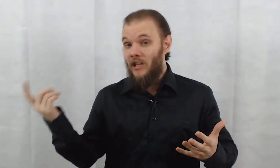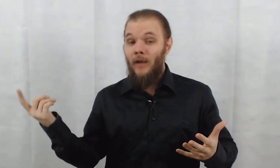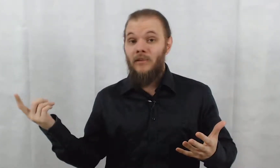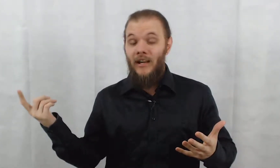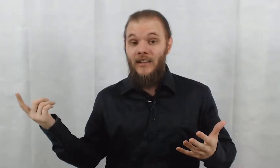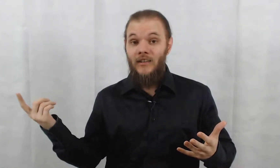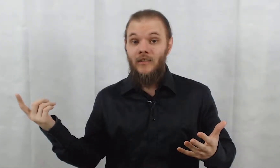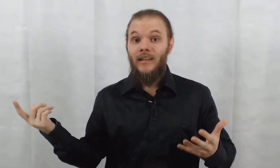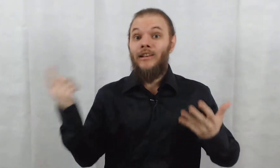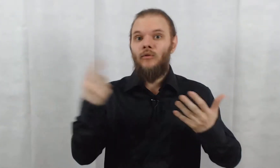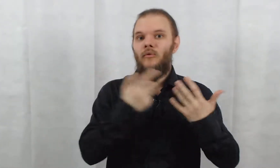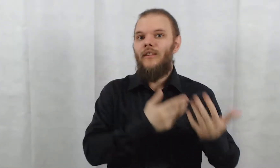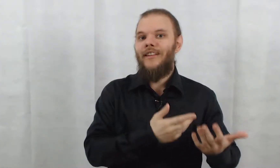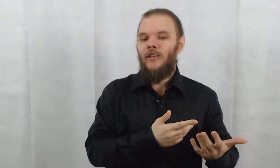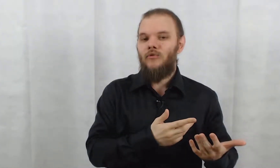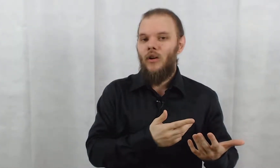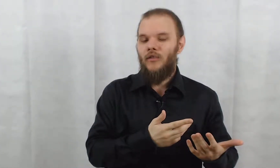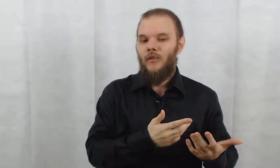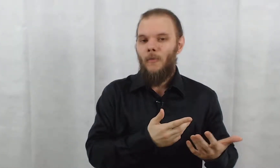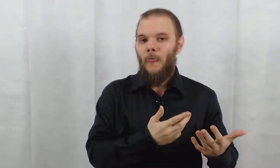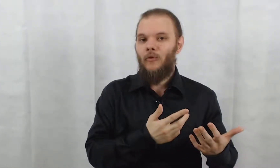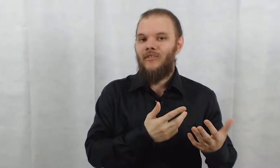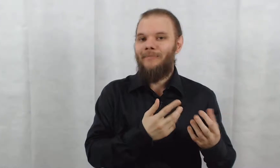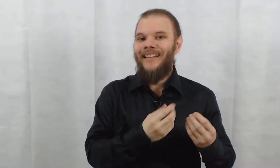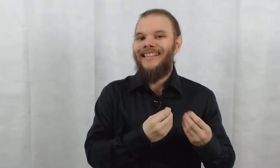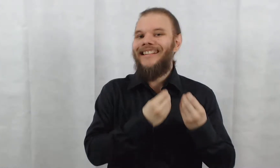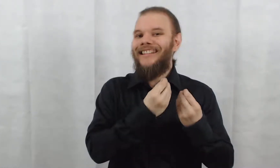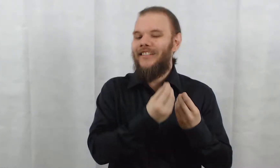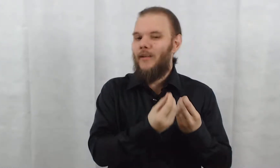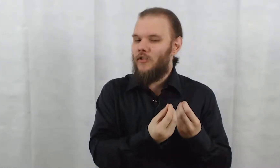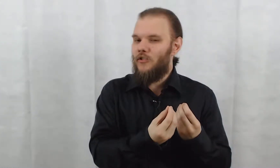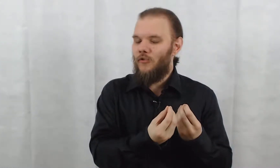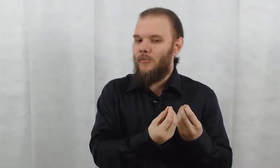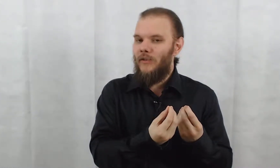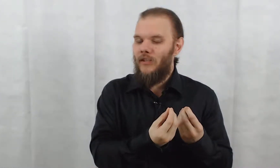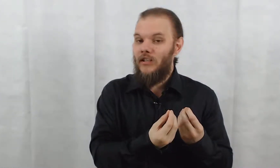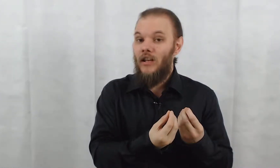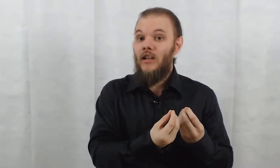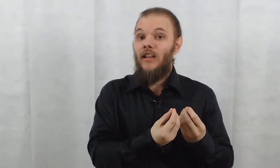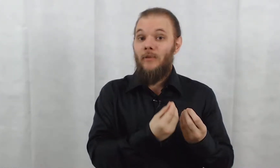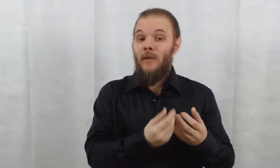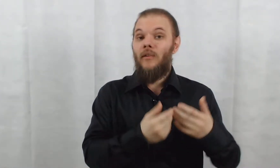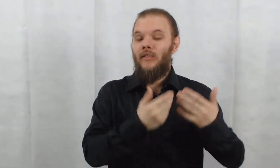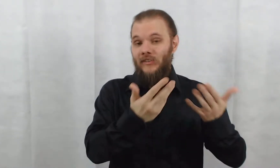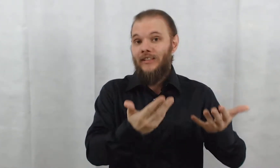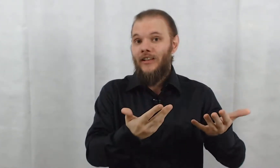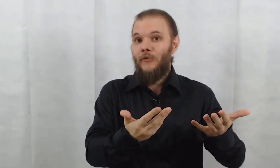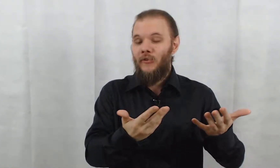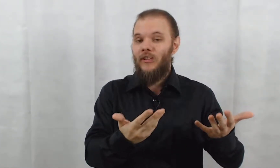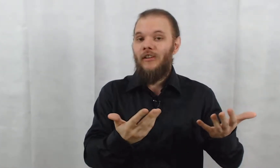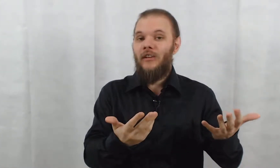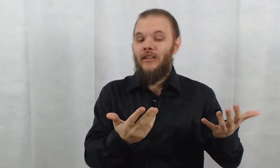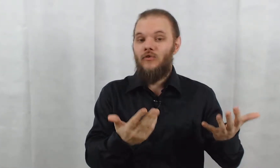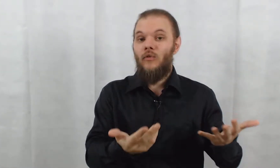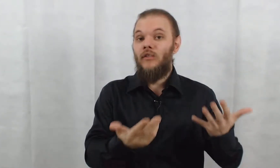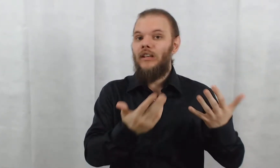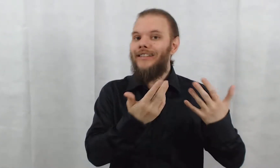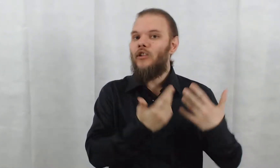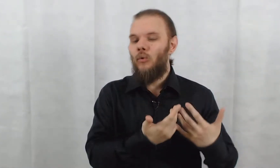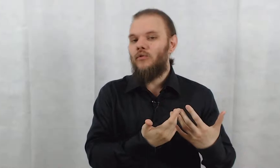Abby Arcane est devenu l'avatar du Rot. Donc, ce n pas nécessairement quelque chose de maléfique. Et même, certains anciens avatars du Rot étaient contre